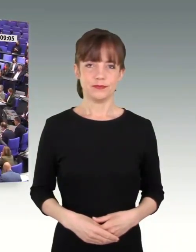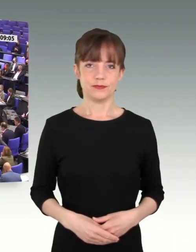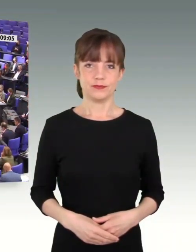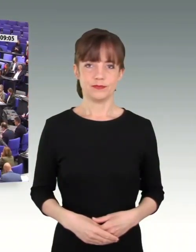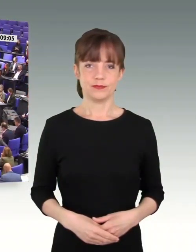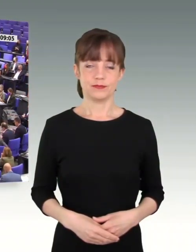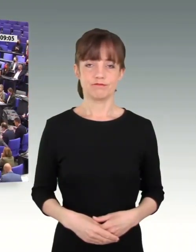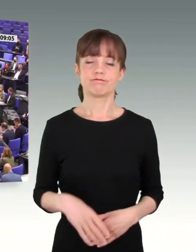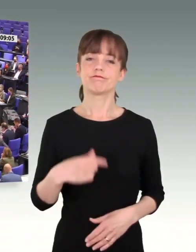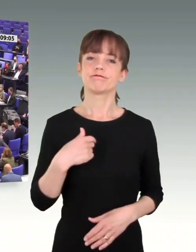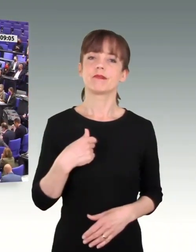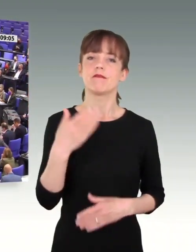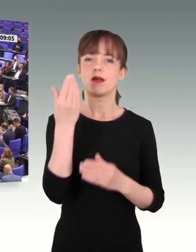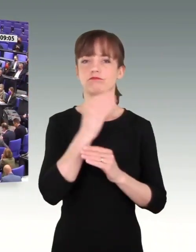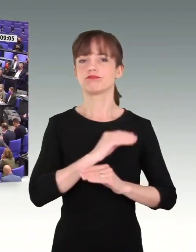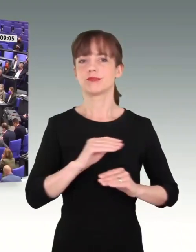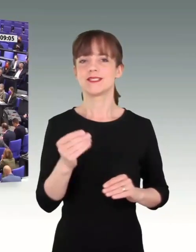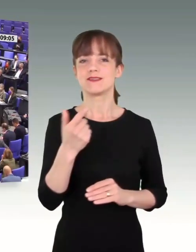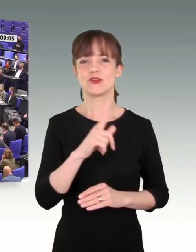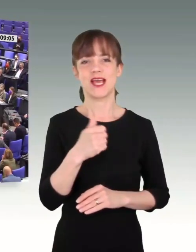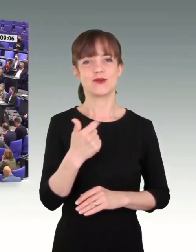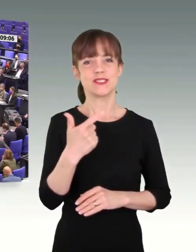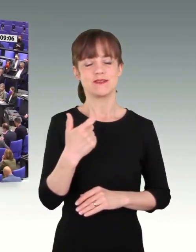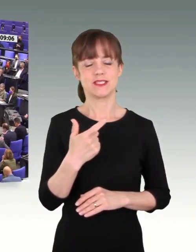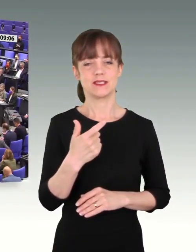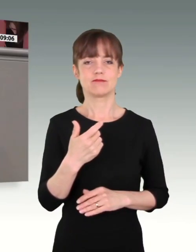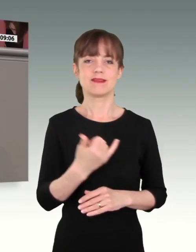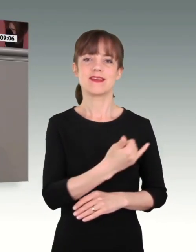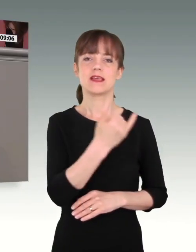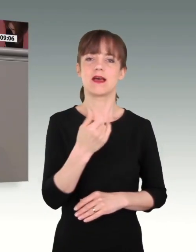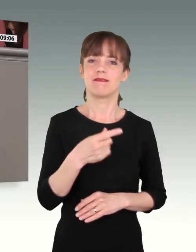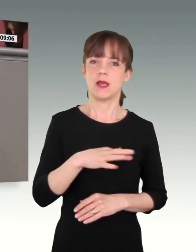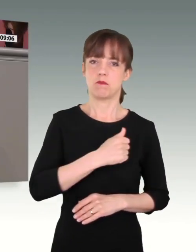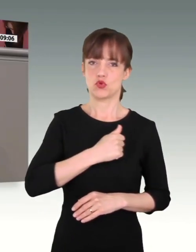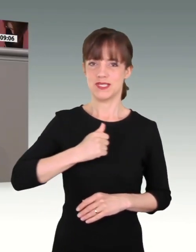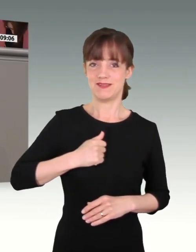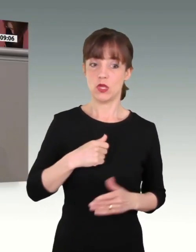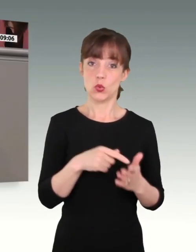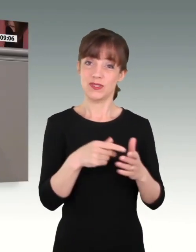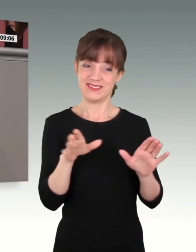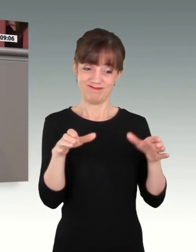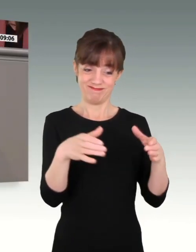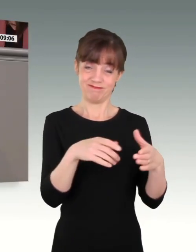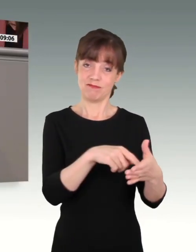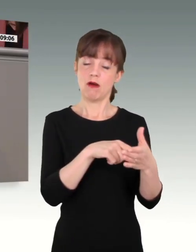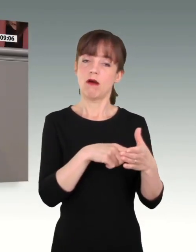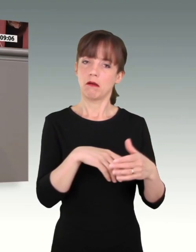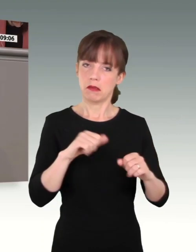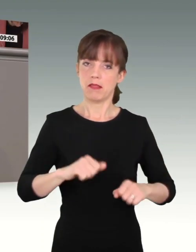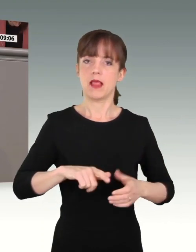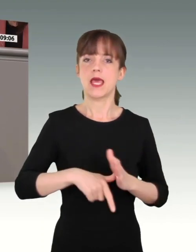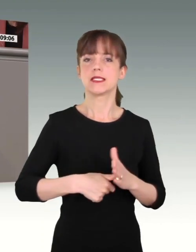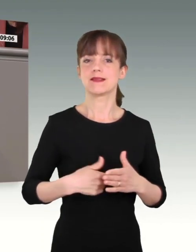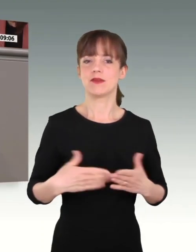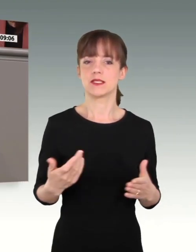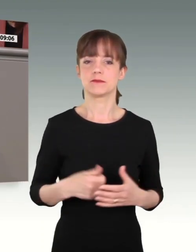Ich habe gesagt, war das Jahr der Bundeswehr. Denn die Truppe hat gezeigt, was sie kann. Bei der Amtshilfe oder beim Ende